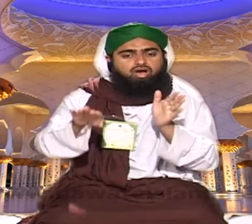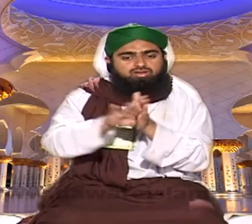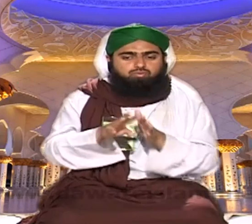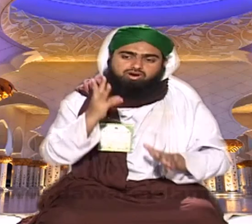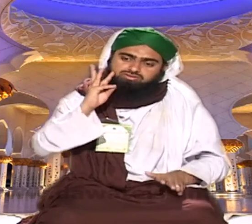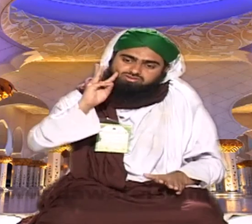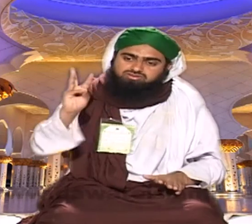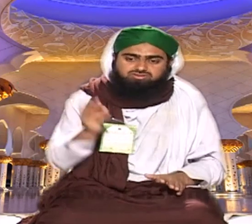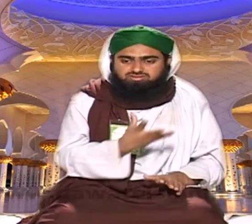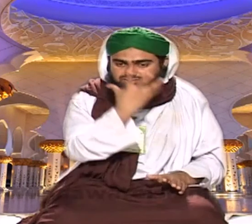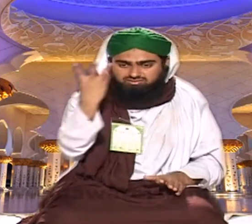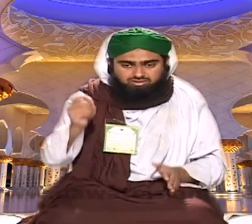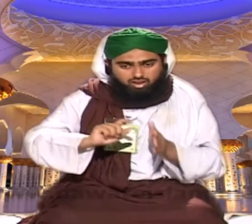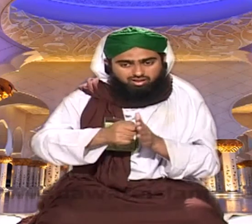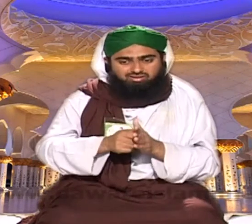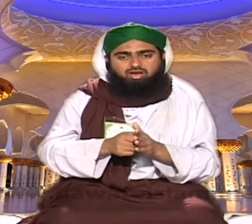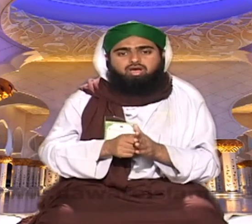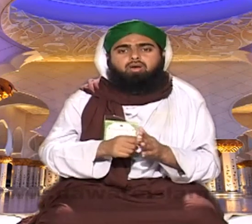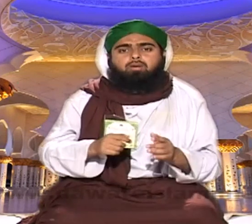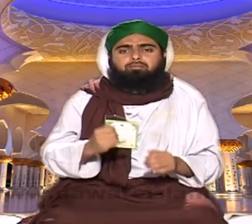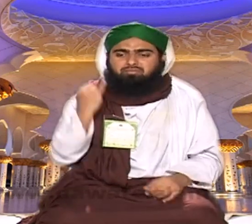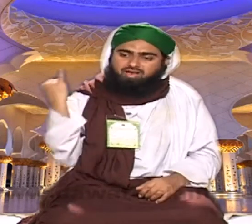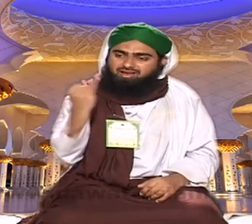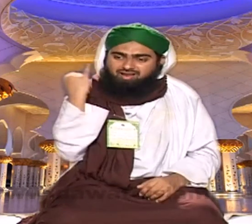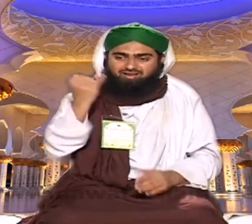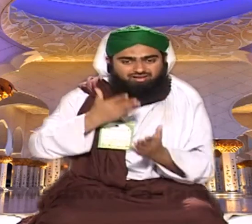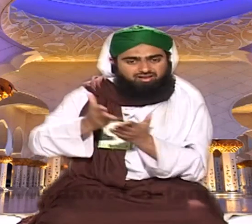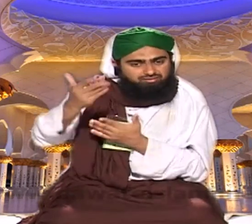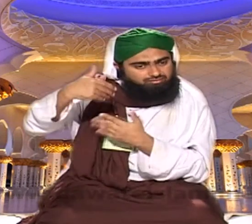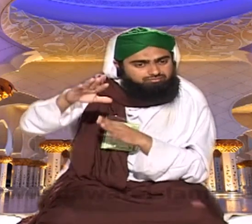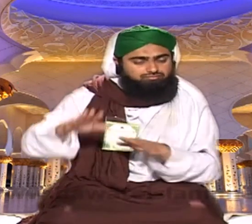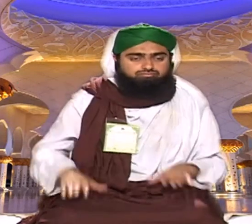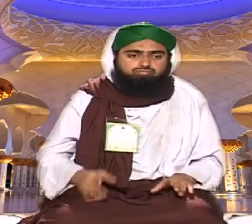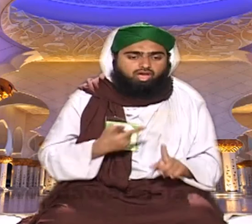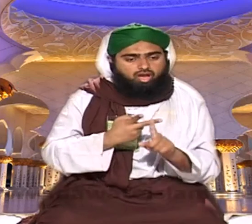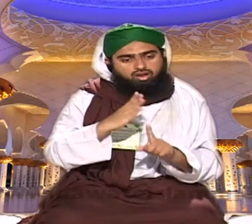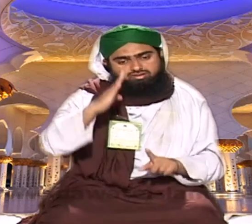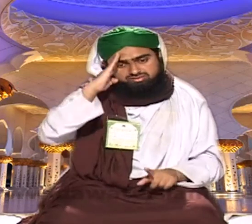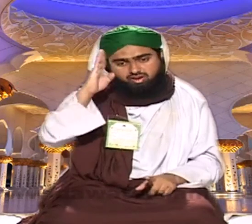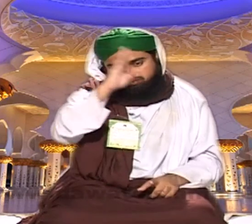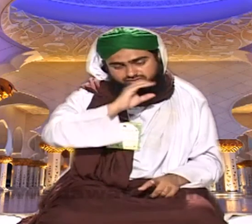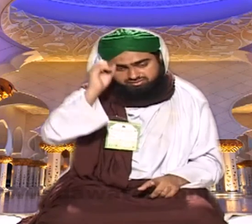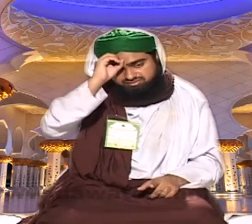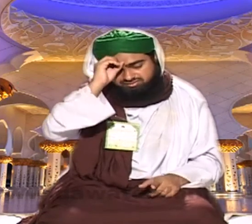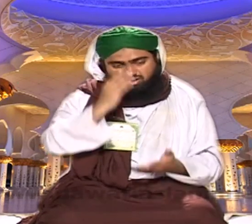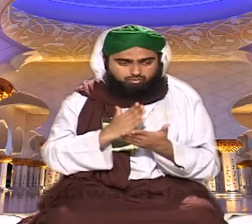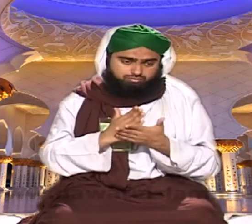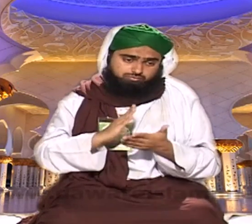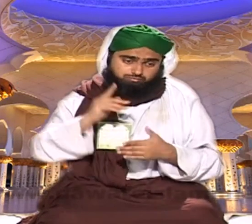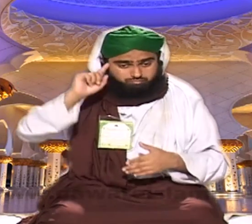اتوار بھی چھٹی دو چھٹیاں ہو گئی بیچ میں سنی جل کی چھٹی تو تین دن چھٹی تو آپ تیکنک پر جائیں تین دن کے لئے یہ الگ بات ہے دعوت اسلامی